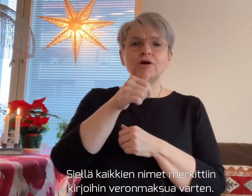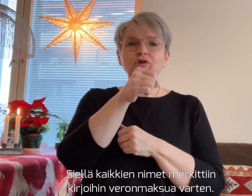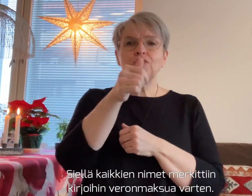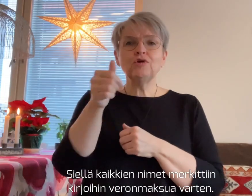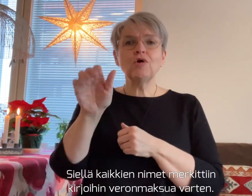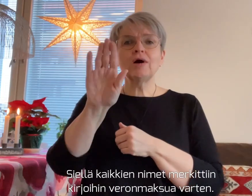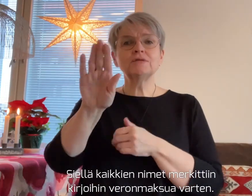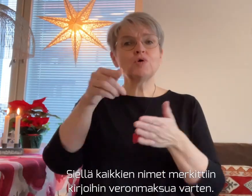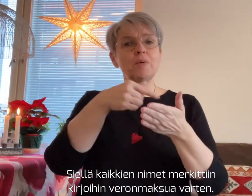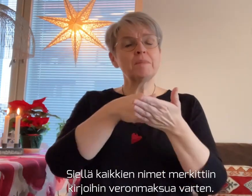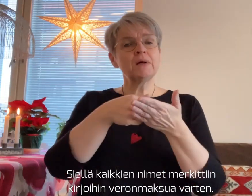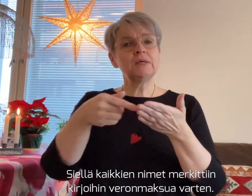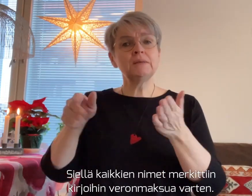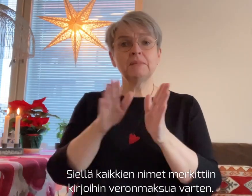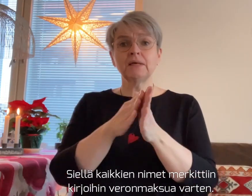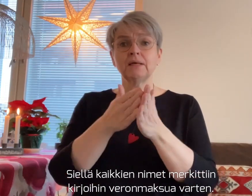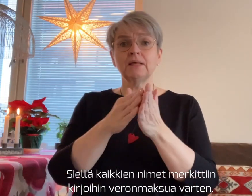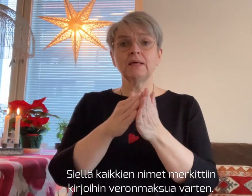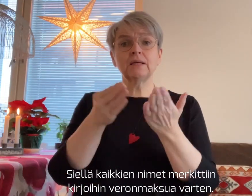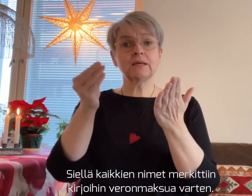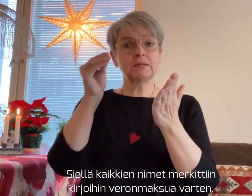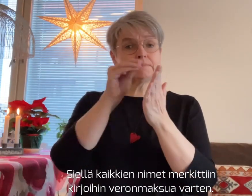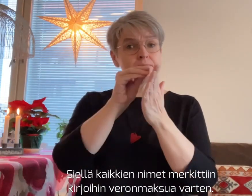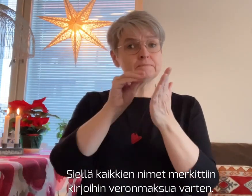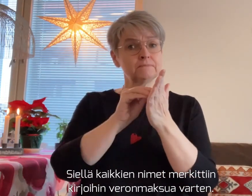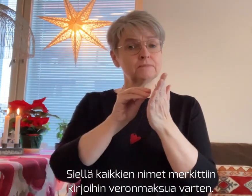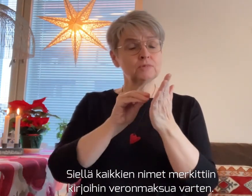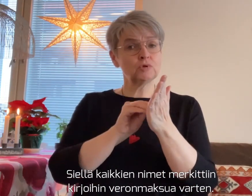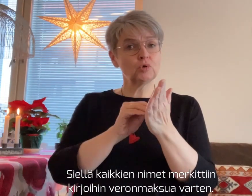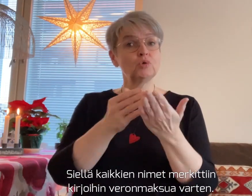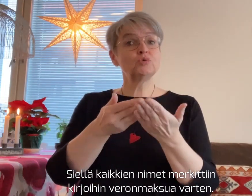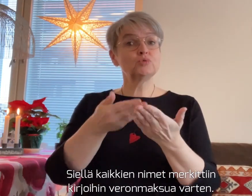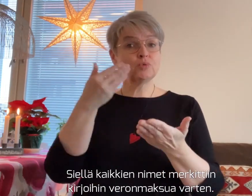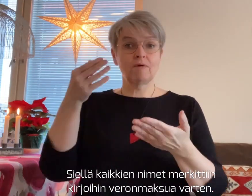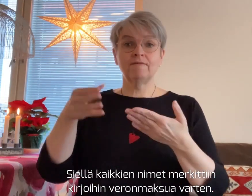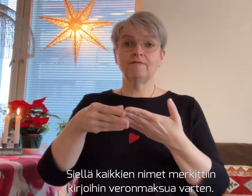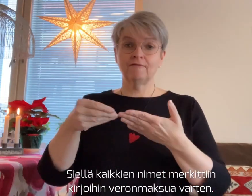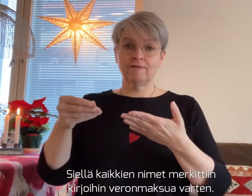Siellä kaikkien nimet merkittiin kirjoihin veronmaksua varten.